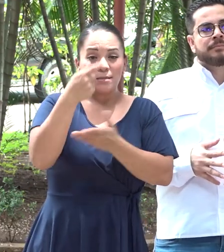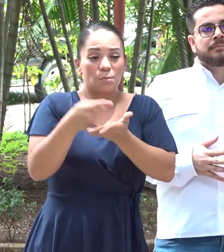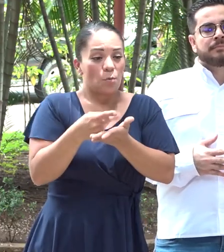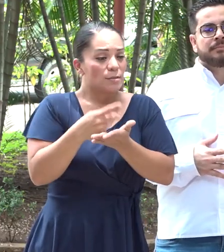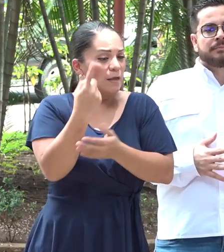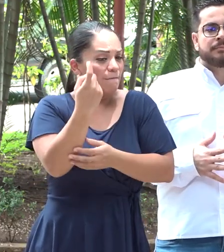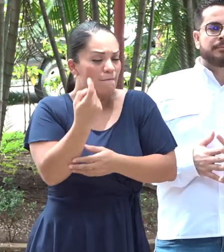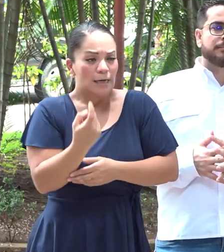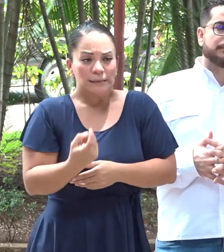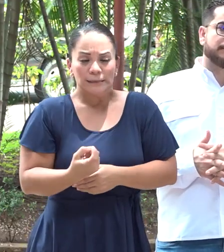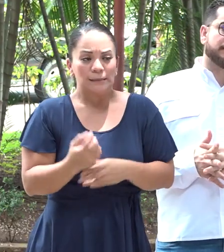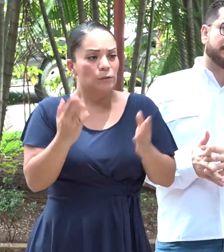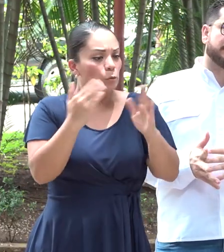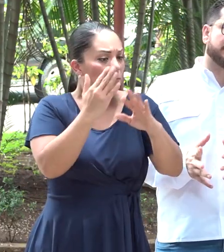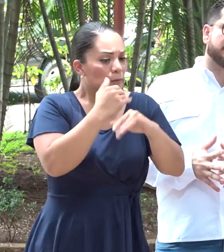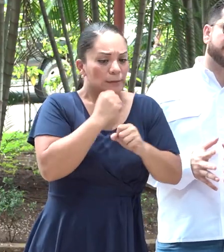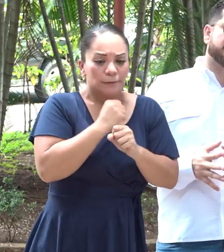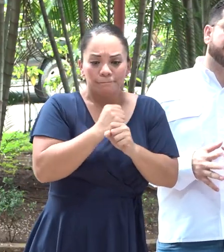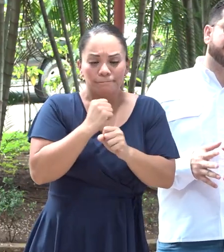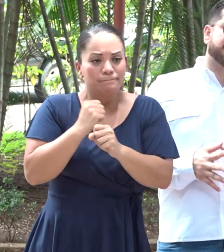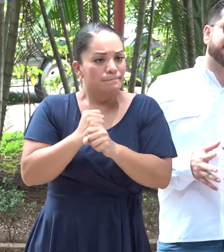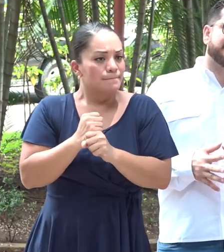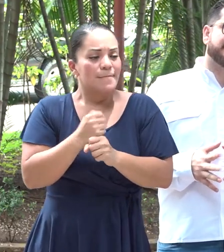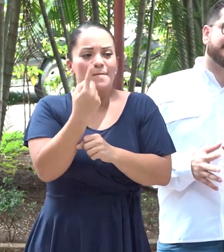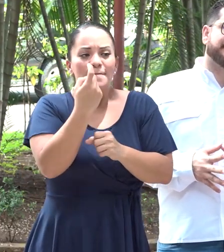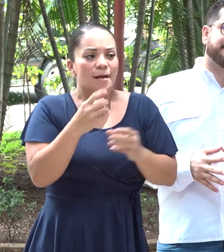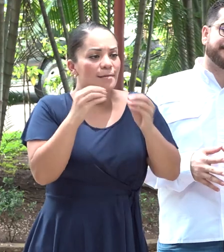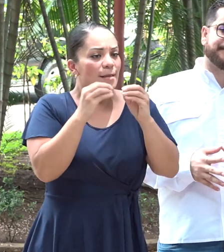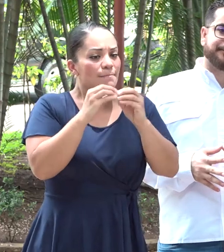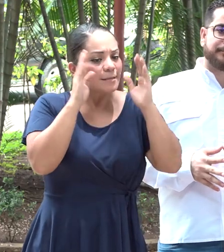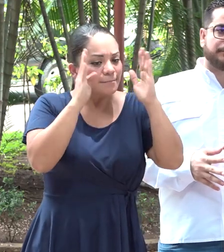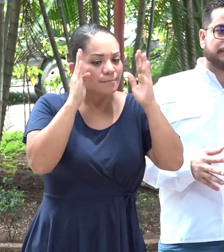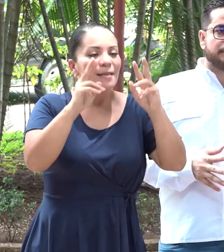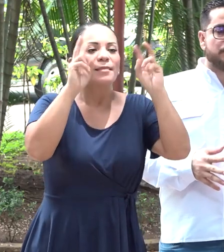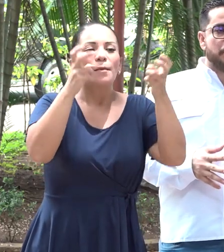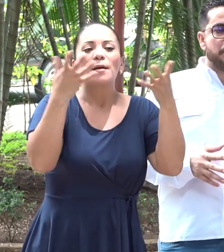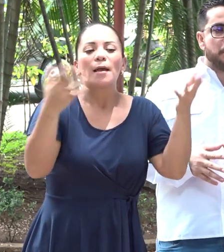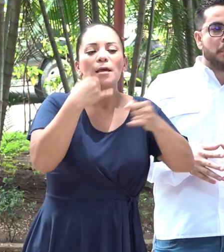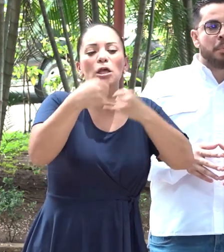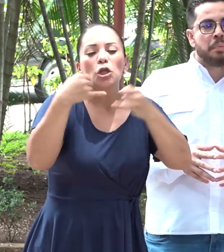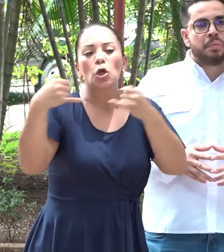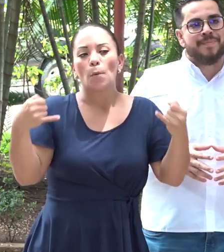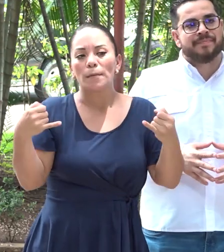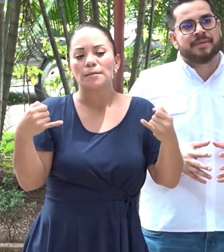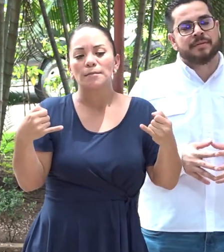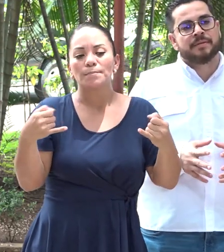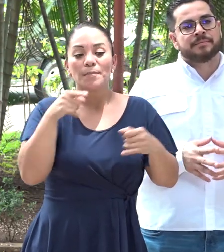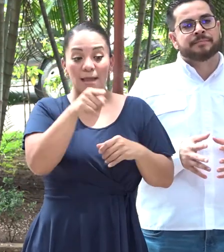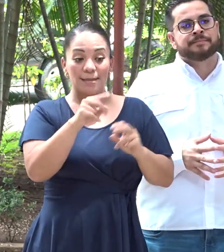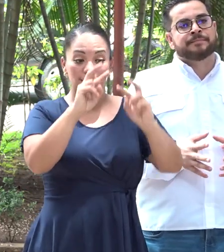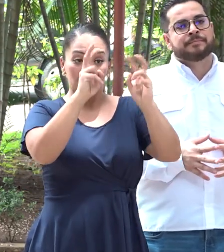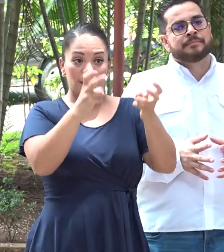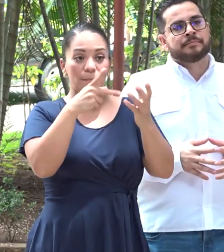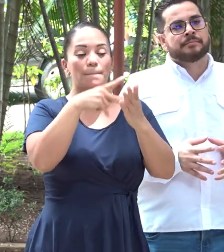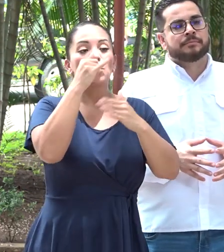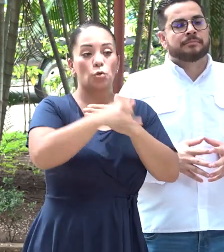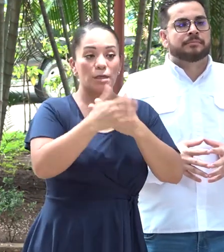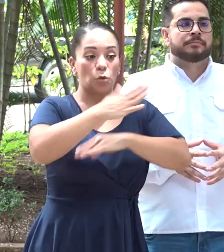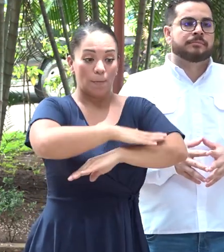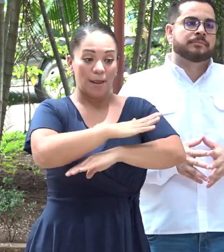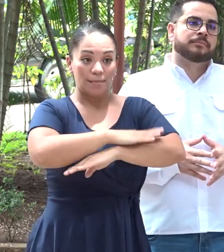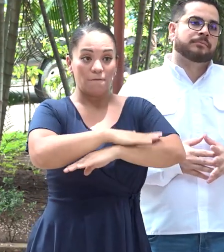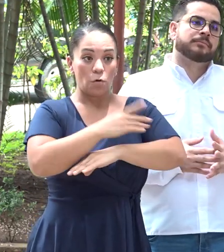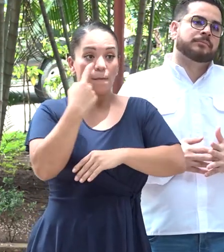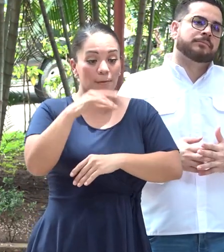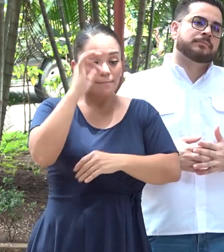carece de mucho empleo y de mucho tratamiento en el tema de idiomas. ¿Cuánto incentiva este tipo de proyectos para que